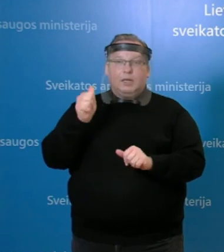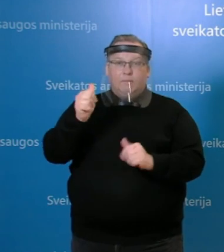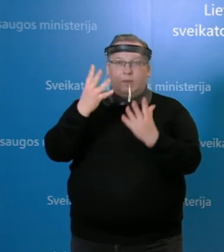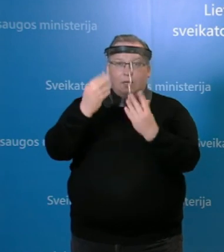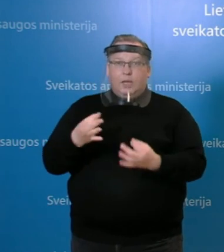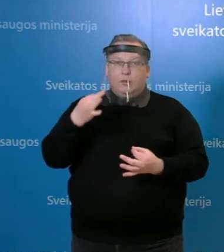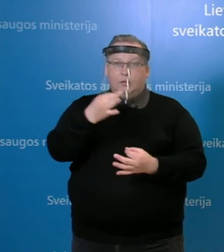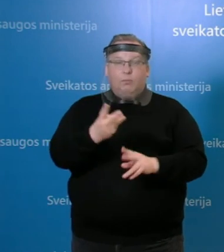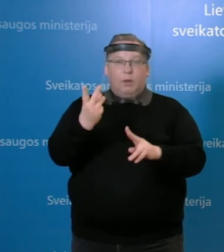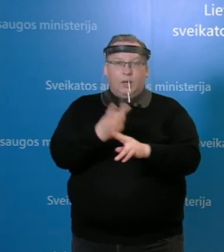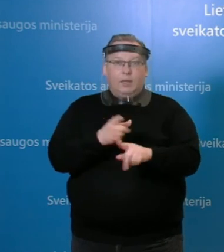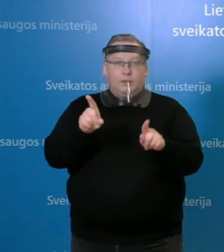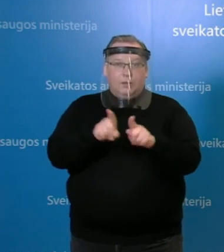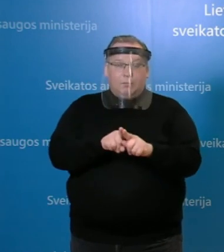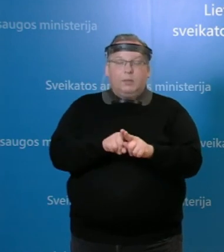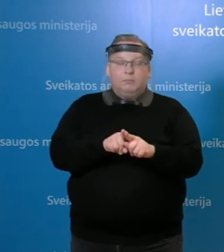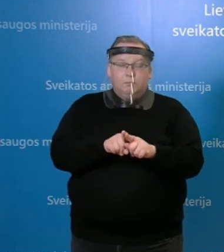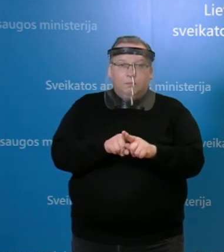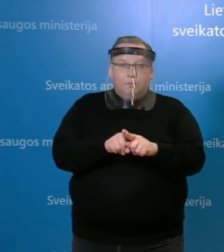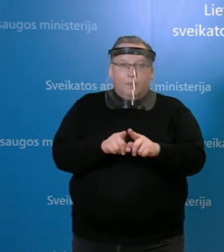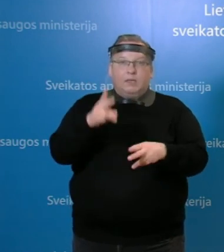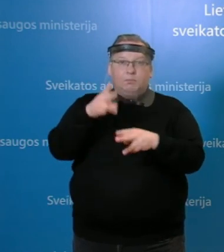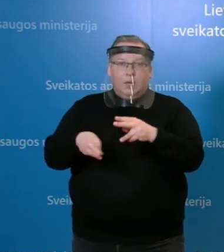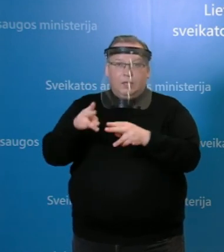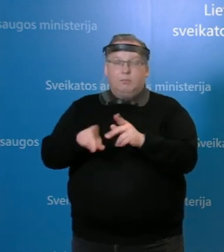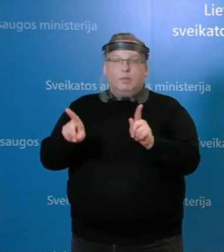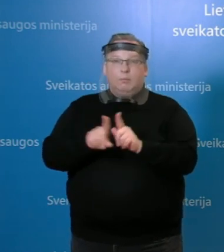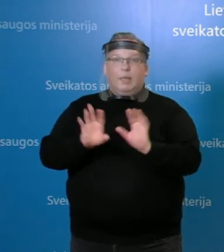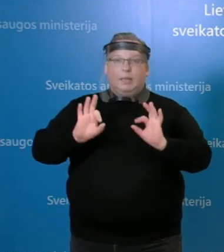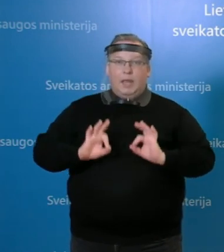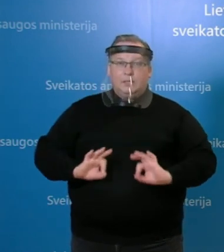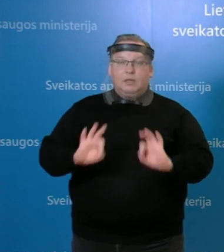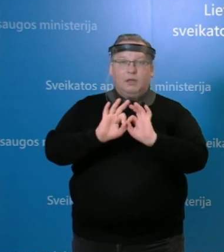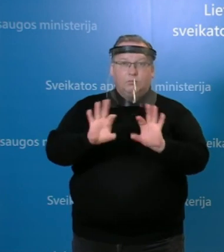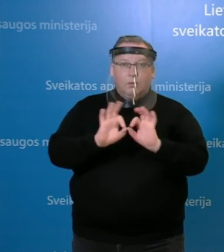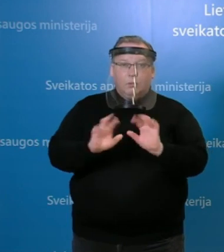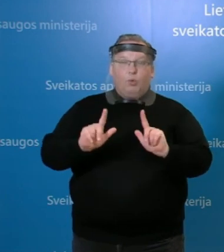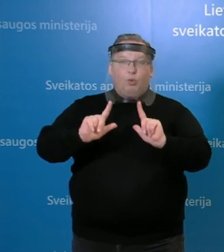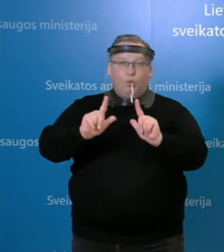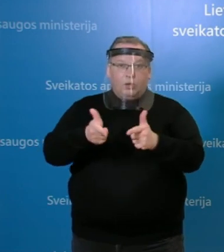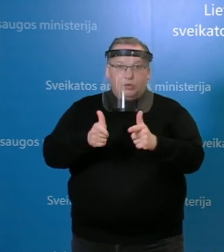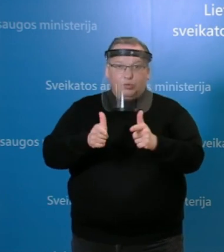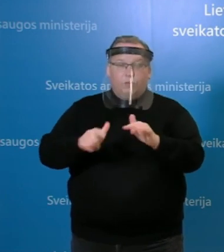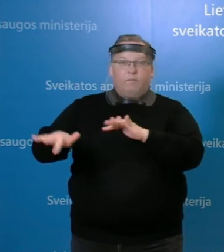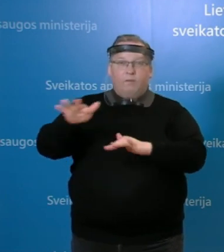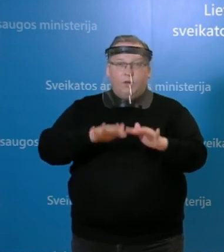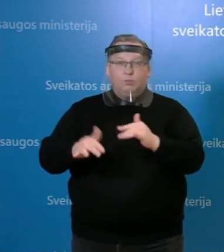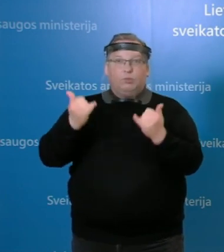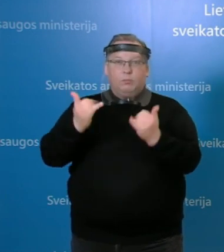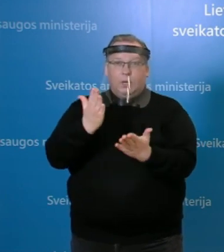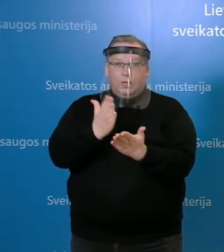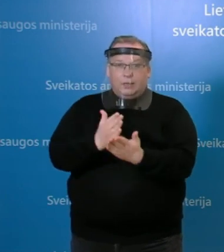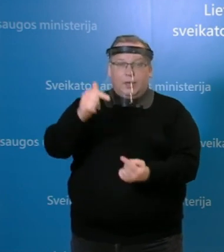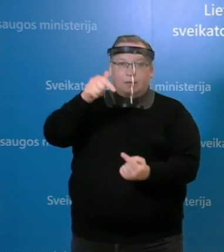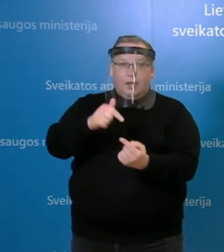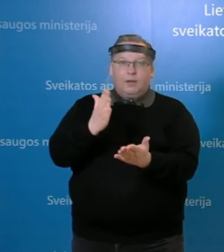reikalingi tam tikri sprendimai ir teisiniai dar papildomi, išaiškinimai dėl konkrečių priemonių, kurios yra šiuo metu taikomos, kai